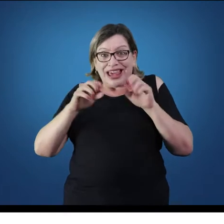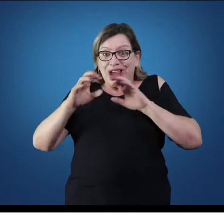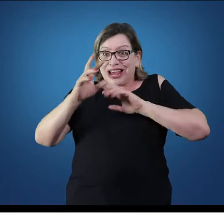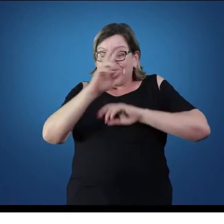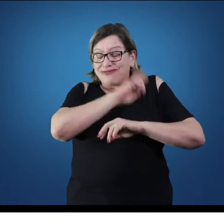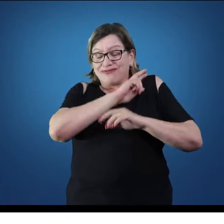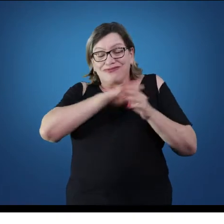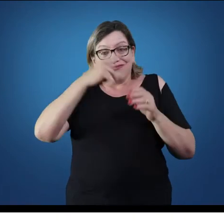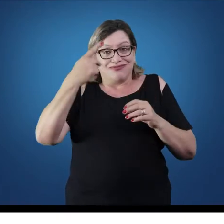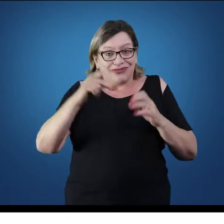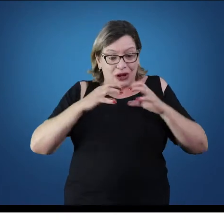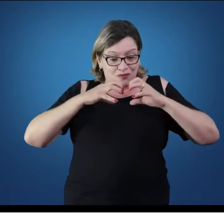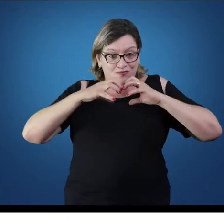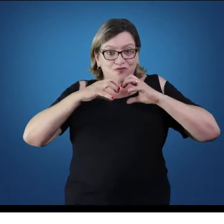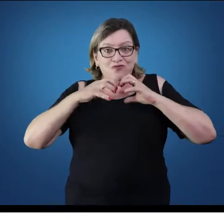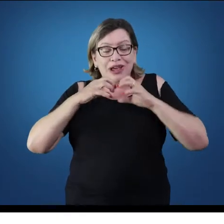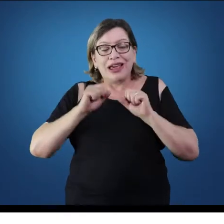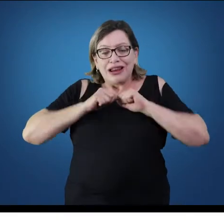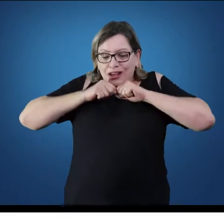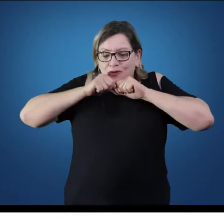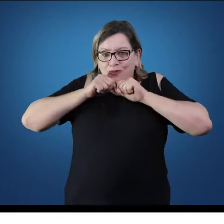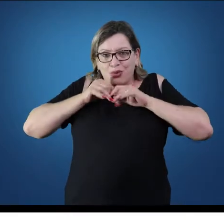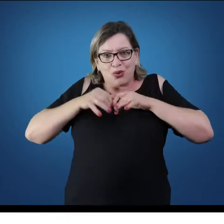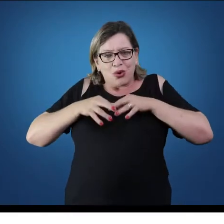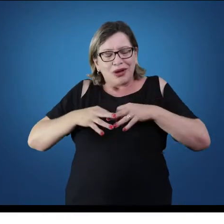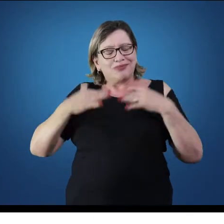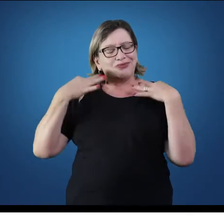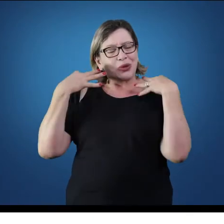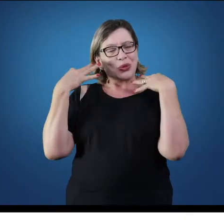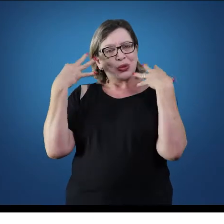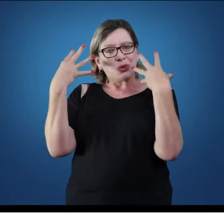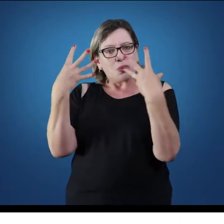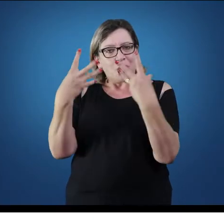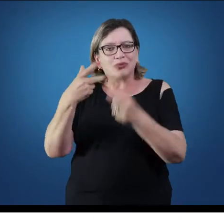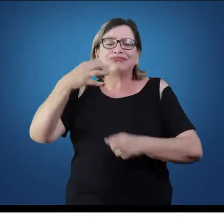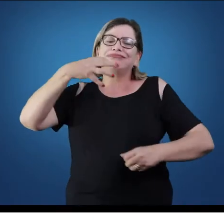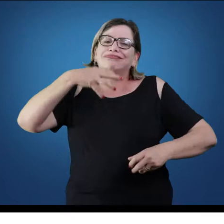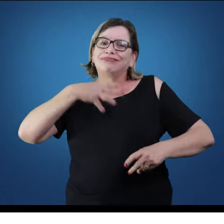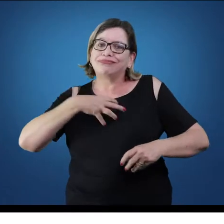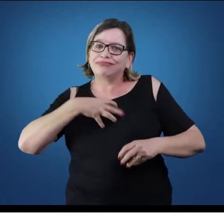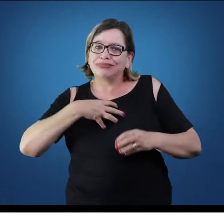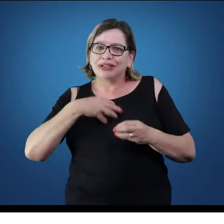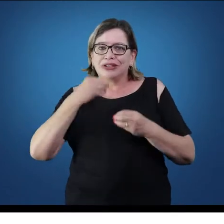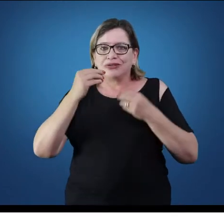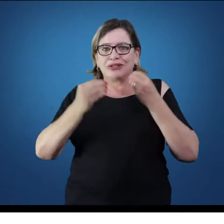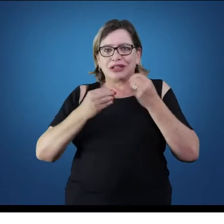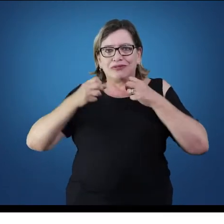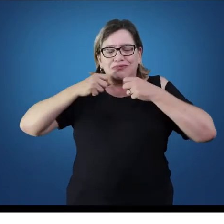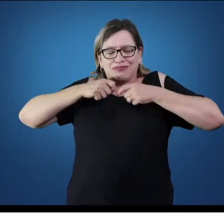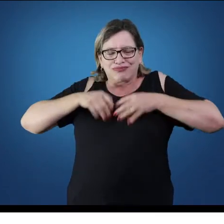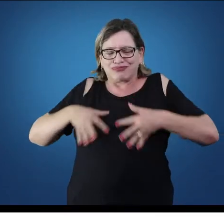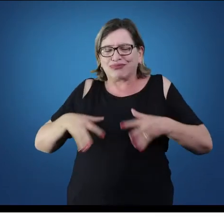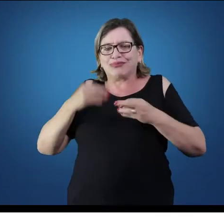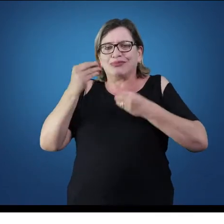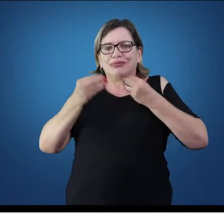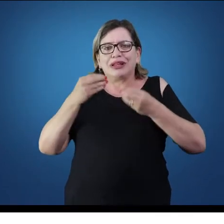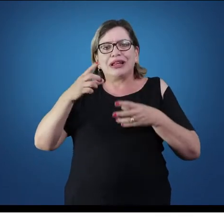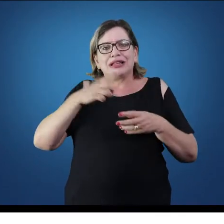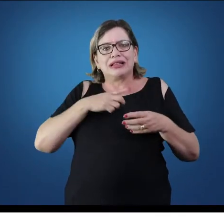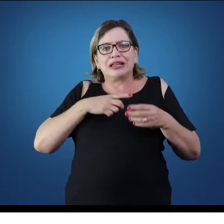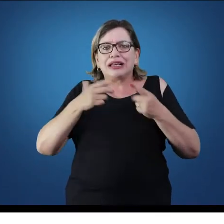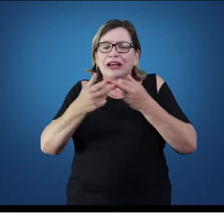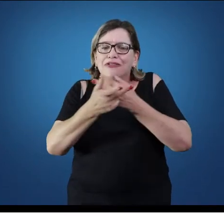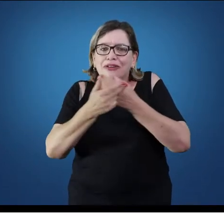É ele que traz, transmite tudo isso que nós temos aí de sensações no nosso corpo. Tem